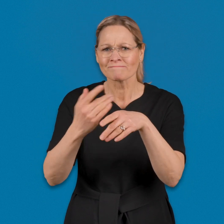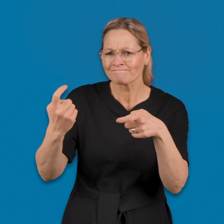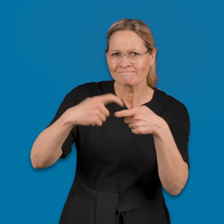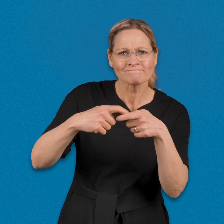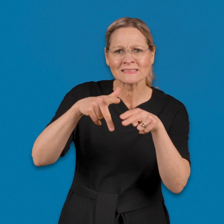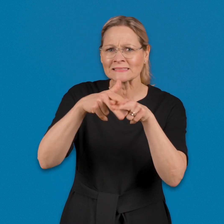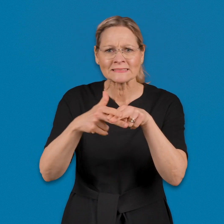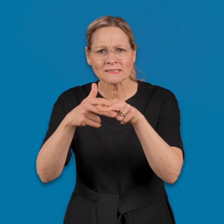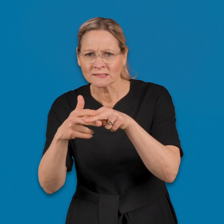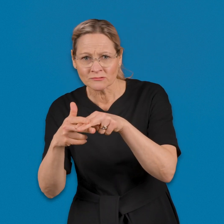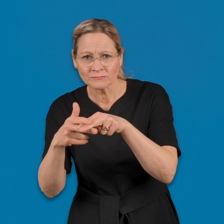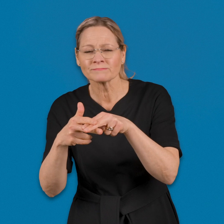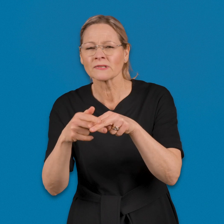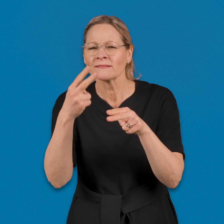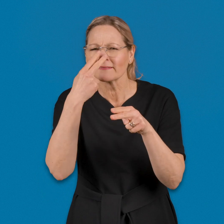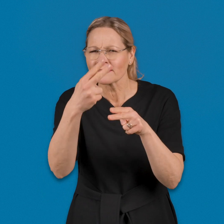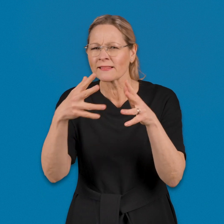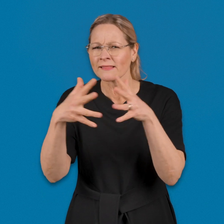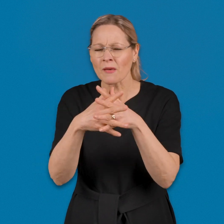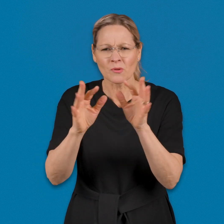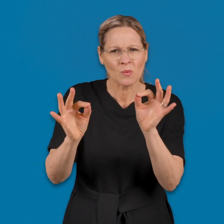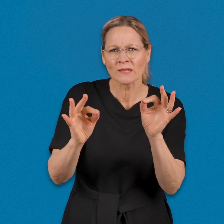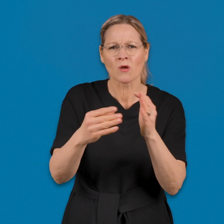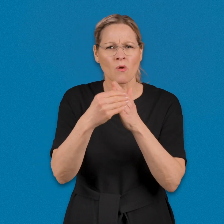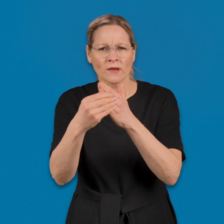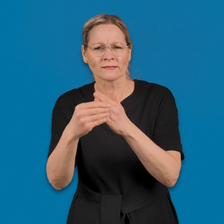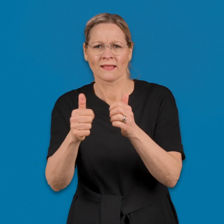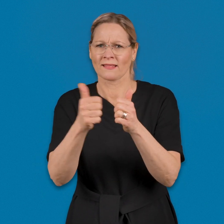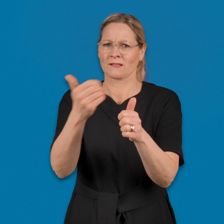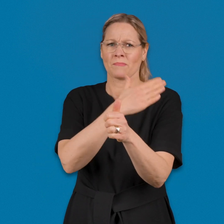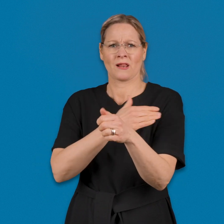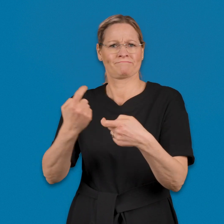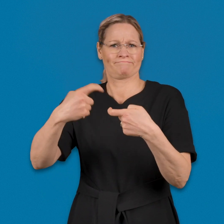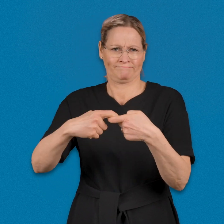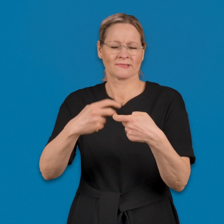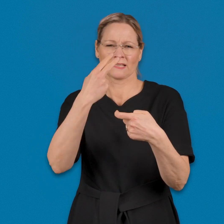asetukset. Katso linkistä tarkemmat ohjeet etäpalvelun käyttöön.